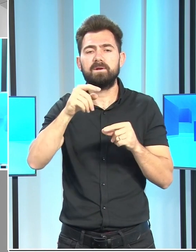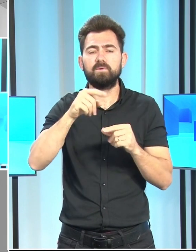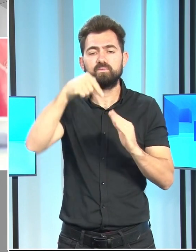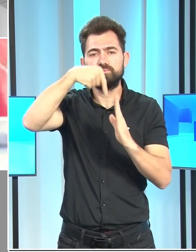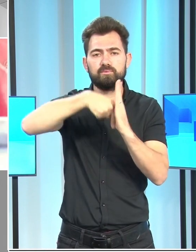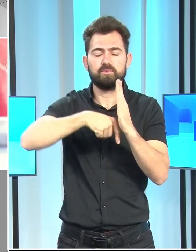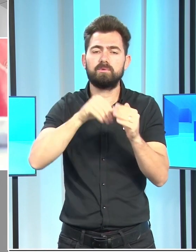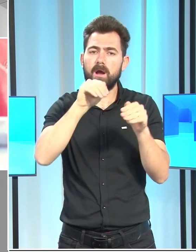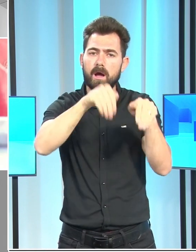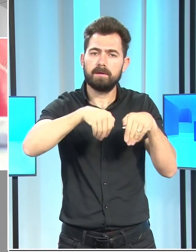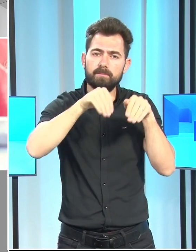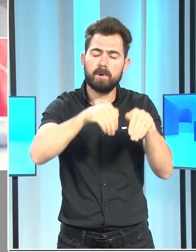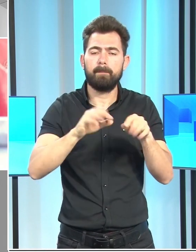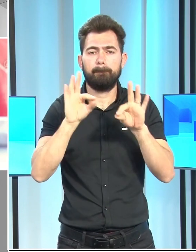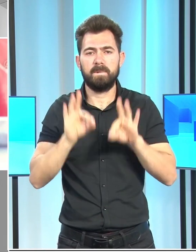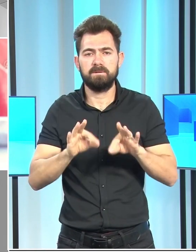başladı.